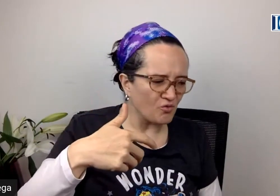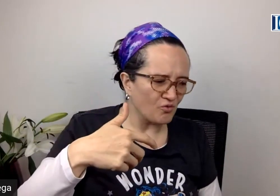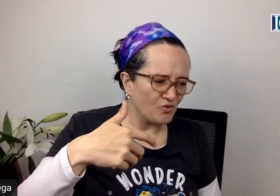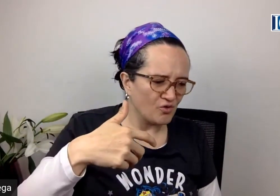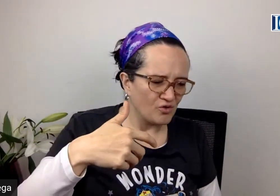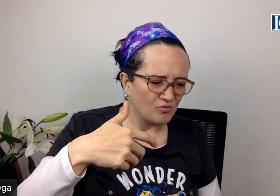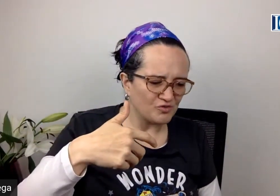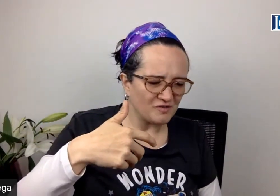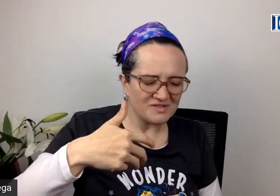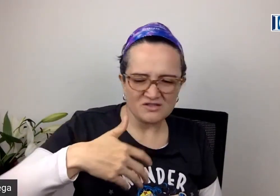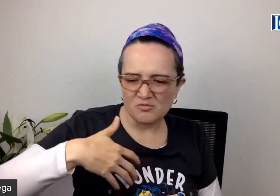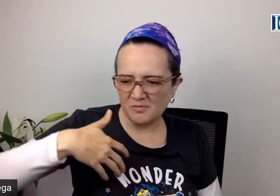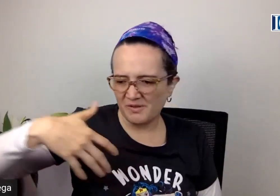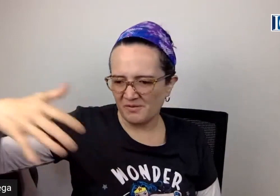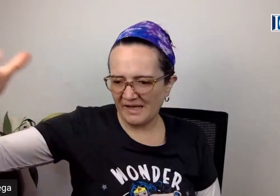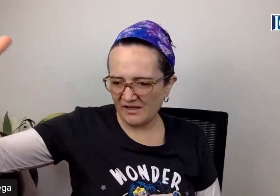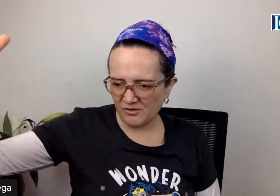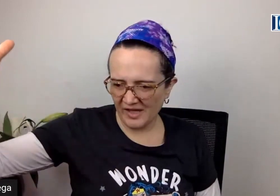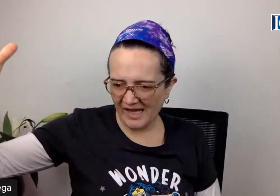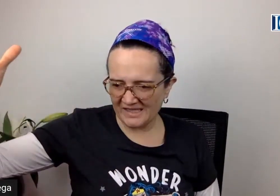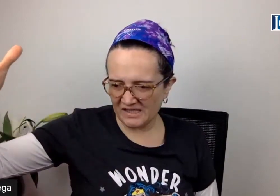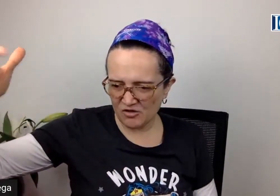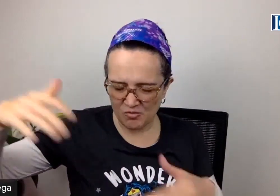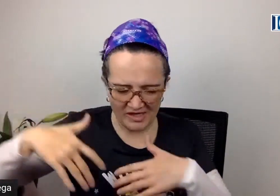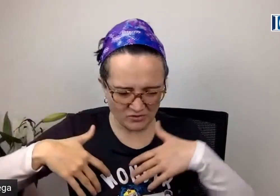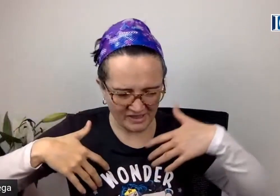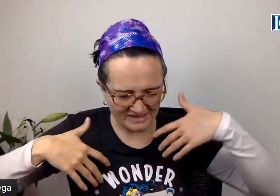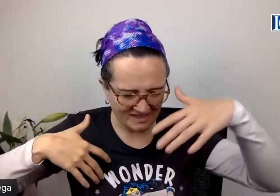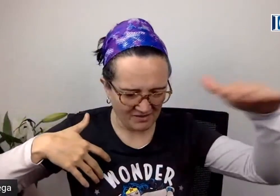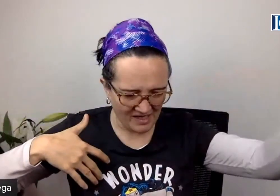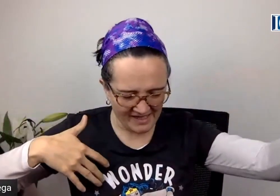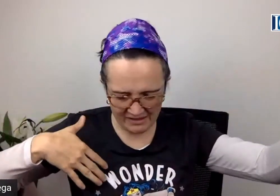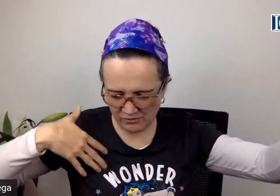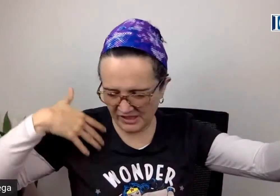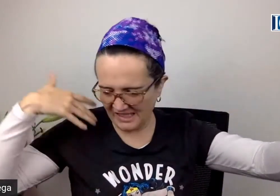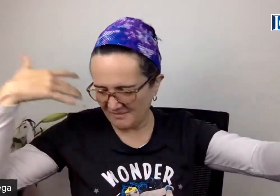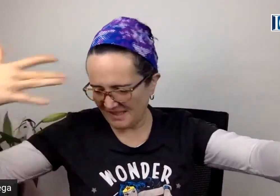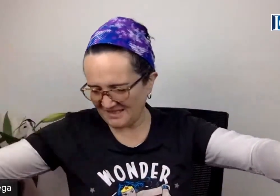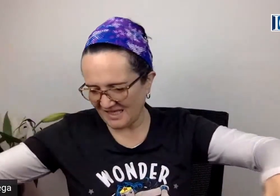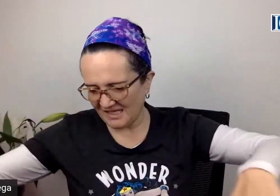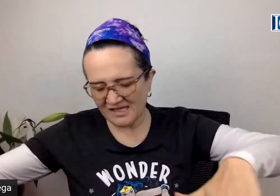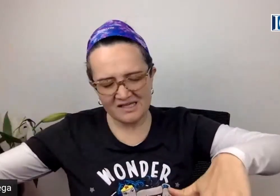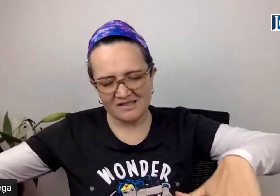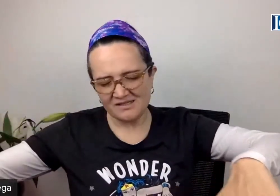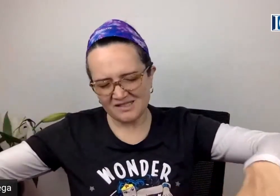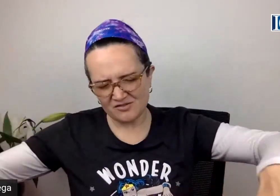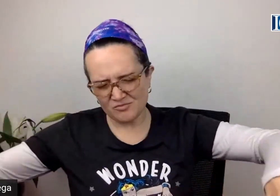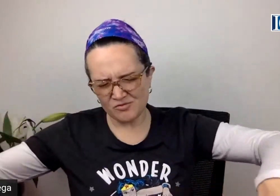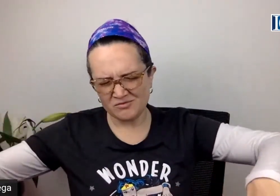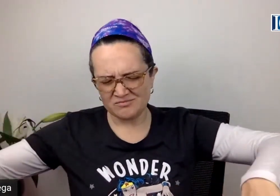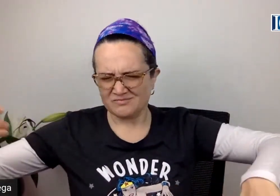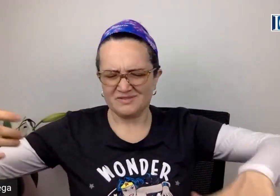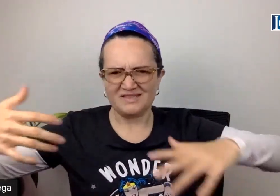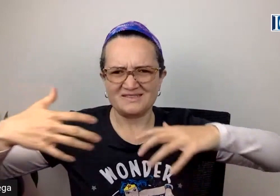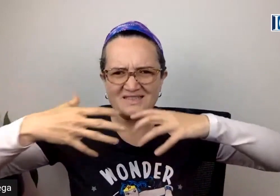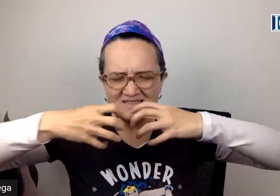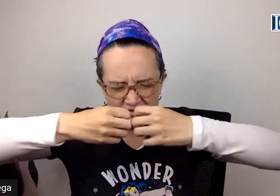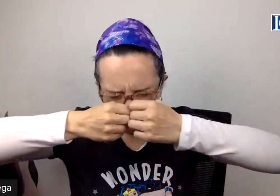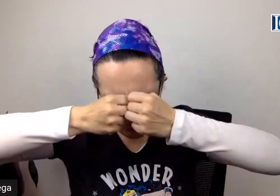muchas veces como el privilegio de alguien como algo que hay que trabajar algo que hay que merecer y es como es tan sencillo como